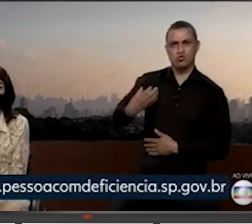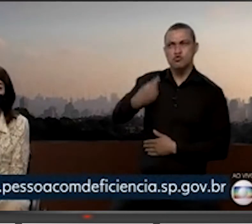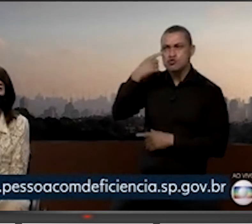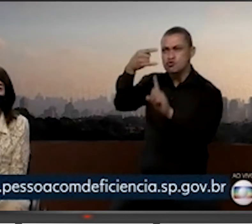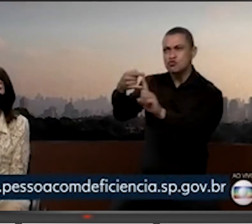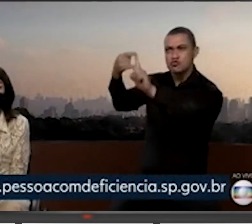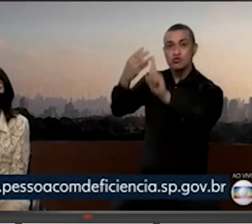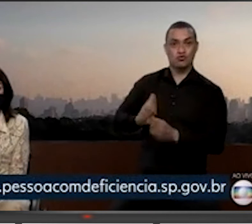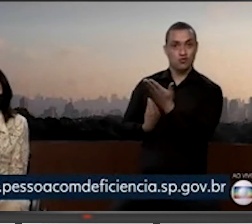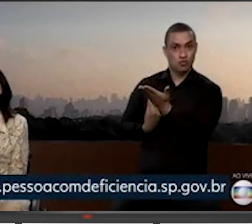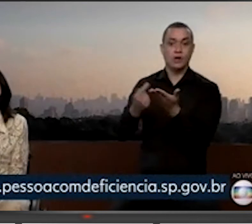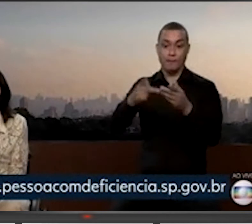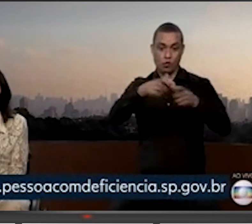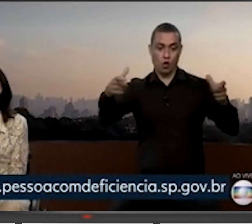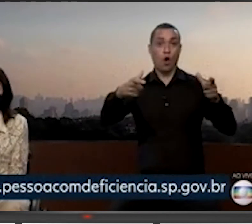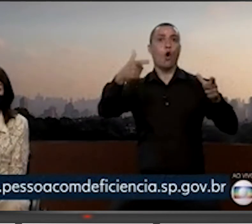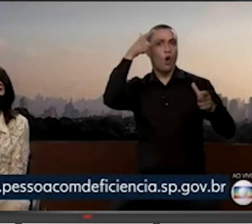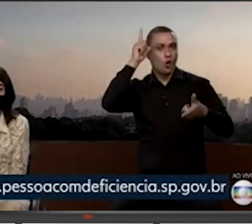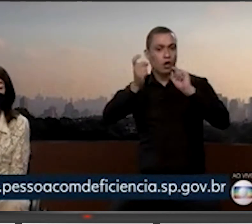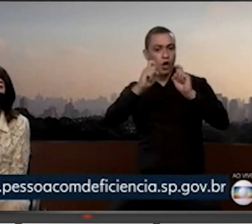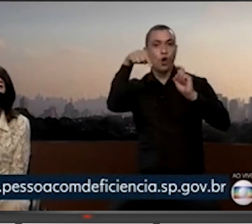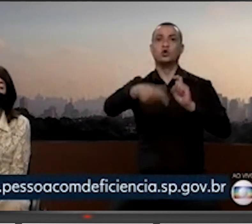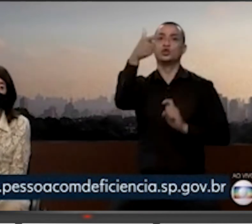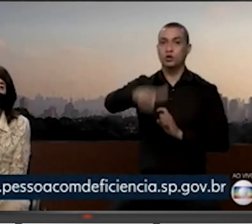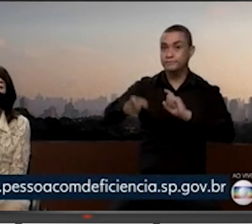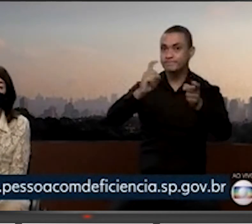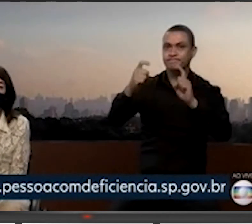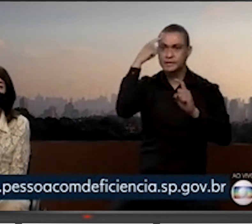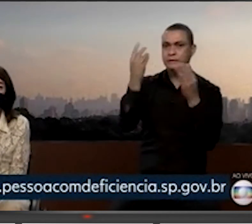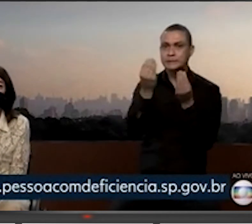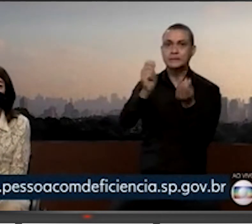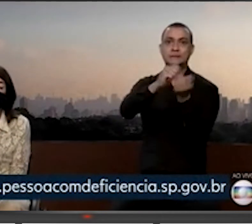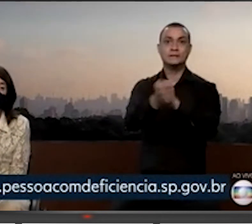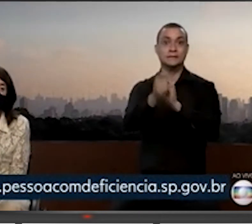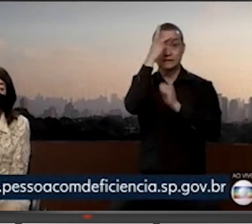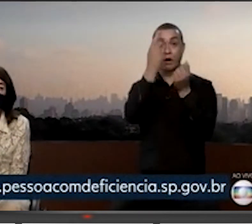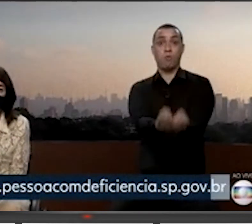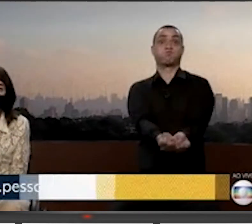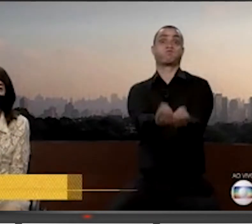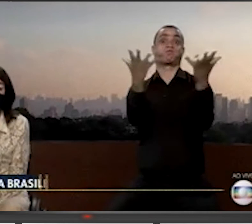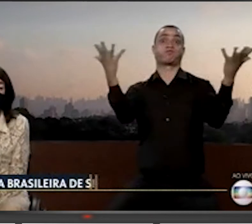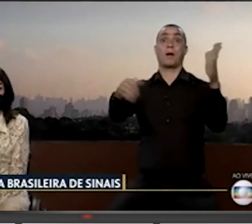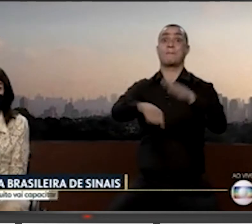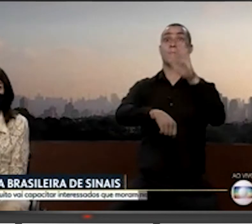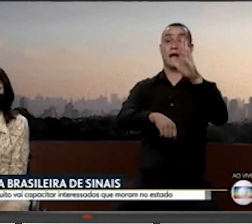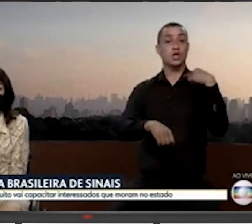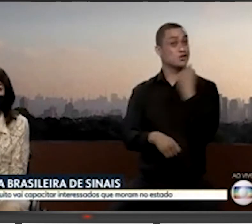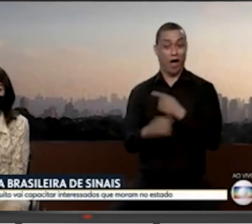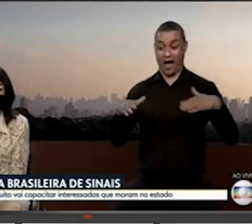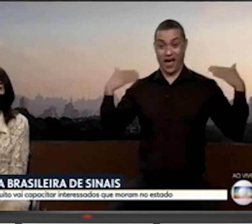reuniões. Fizemos ontem uma, vamos fazer hoje, para pensar como atender essa grande demanda. Que para nós é uma alegria, para nós é um